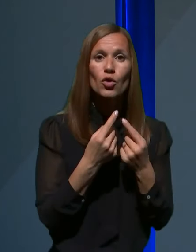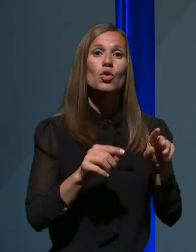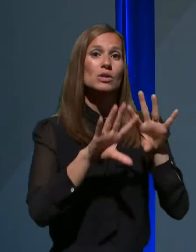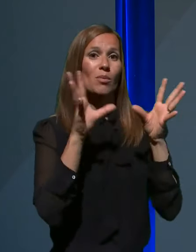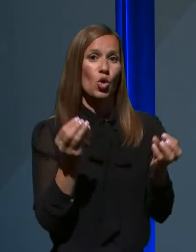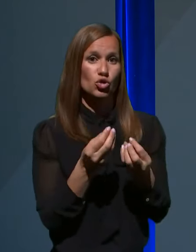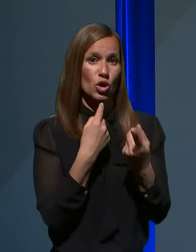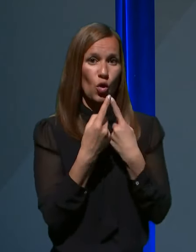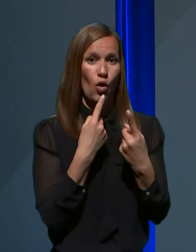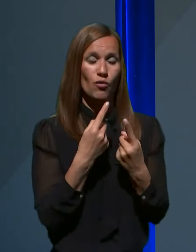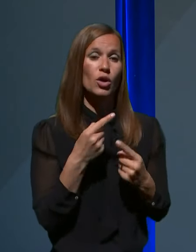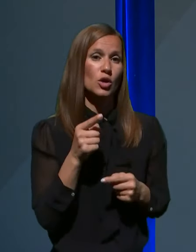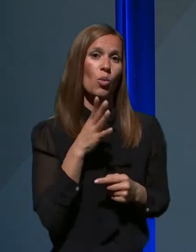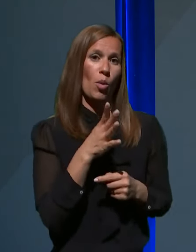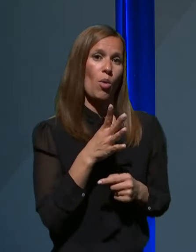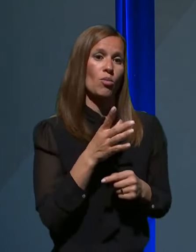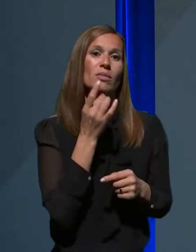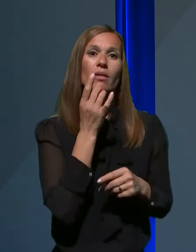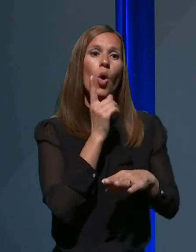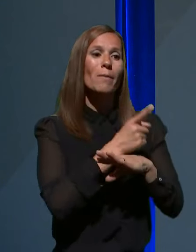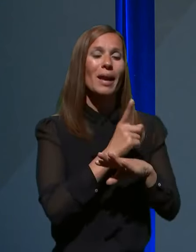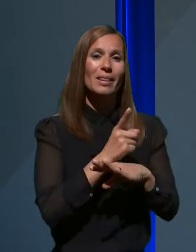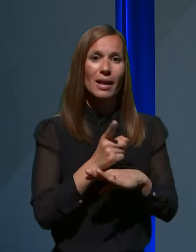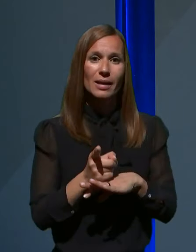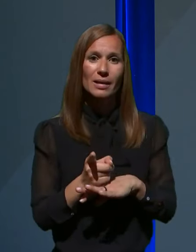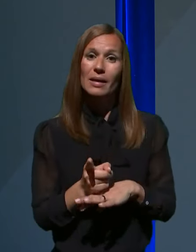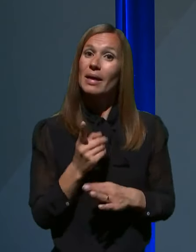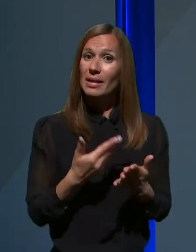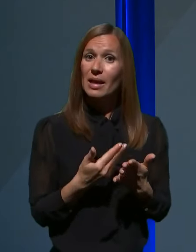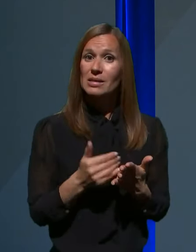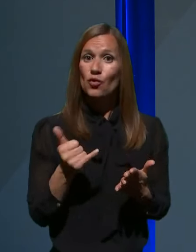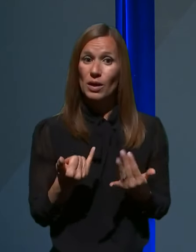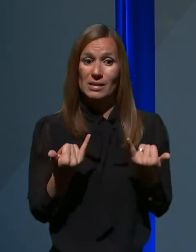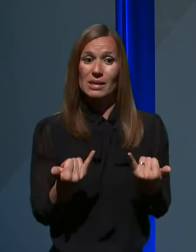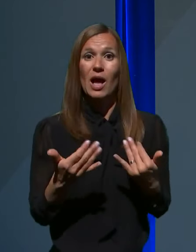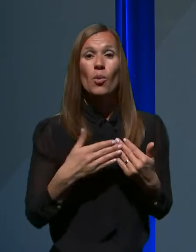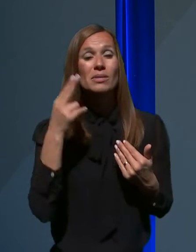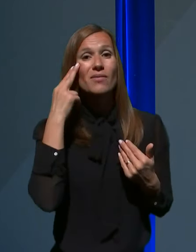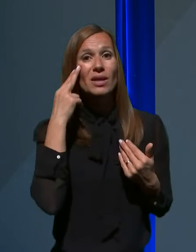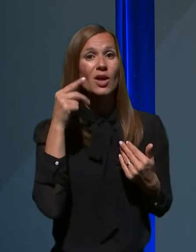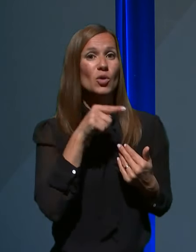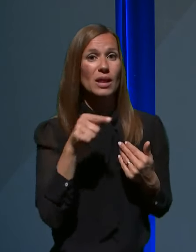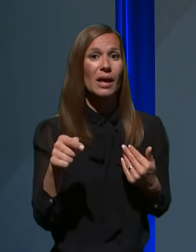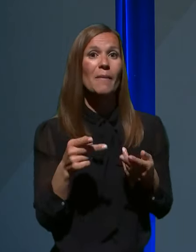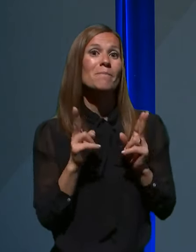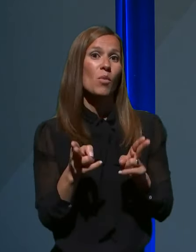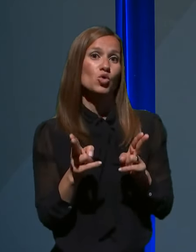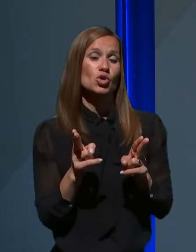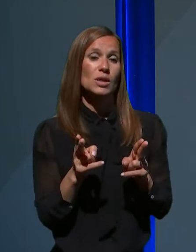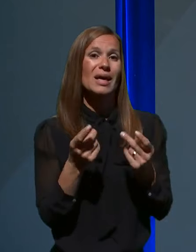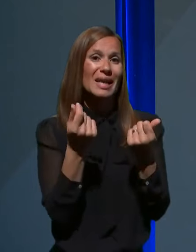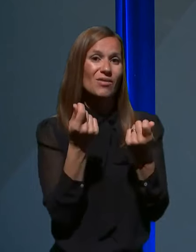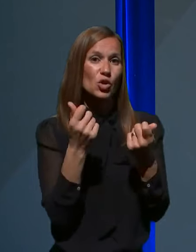kjer bomo to sveda upredelili. Dejstvo je, da smo zdaj ob zavedanju sveda teh možnih likvidnostnih težav